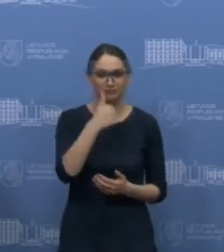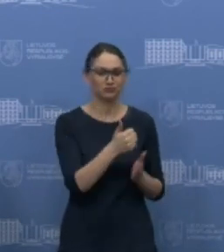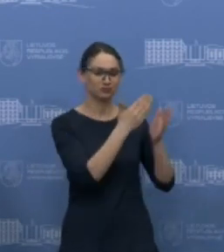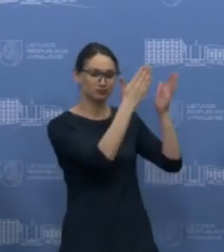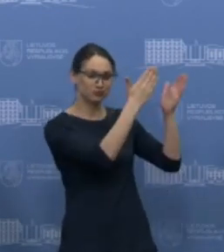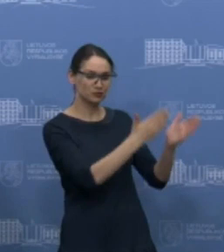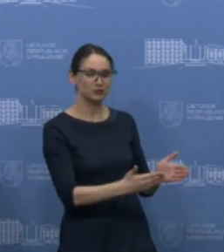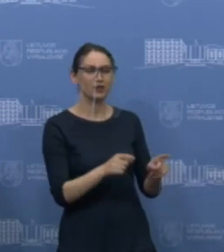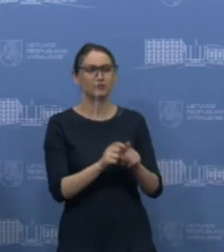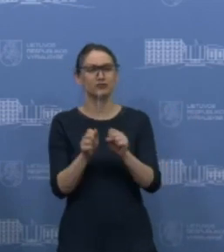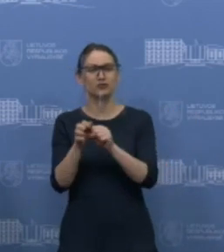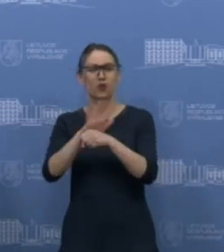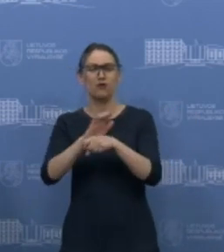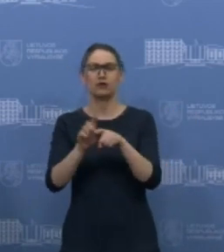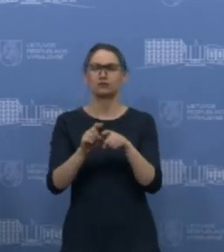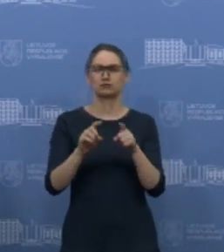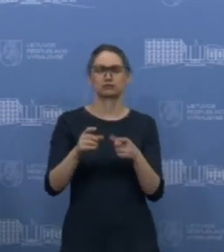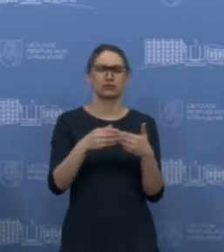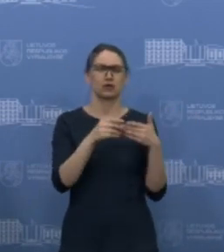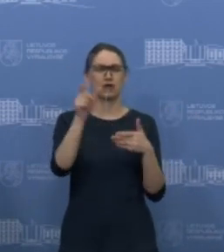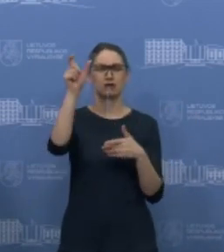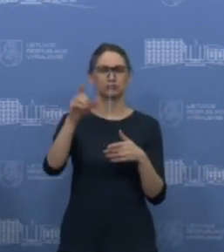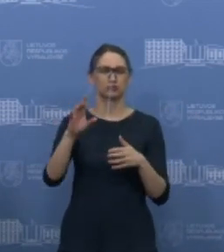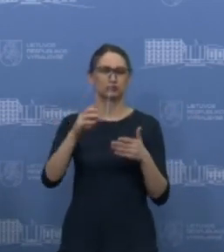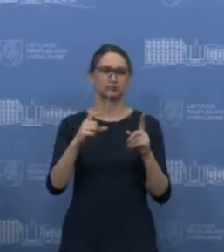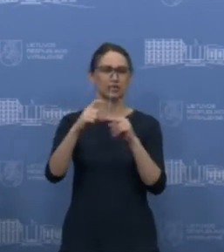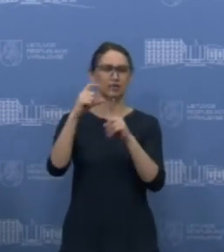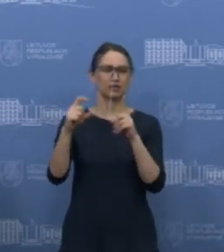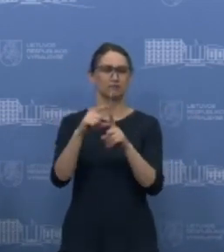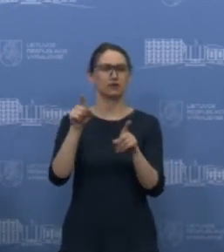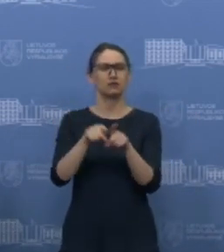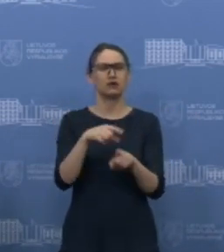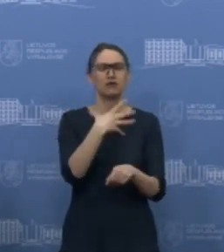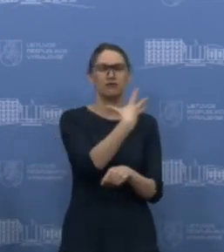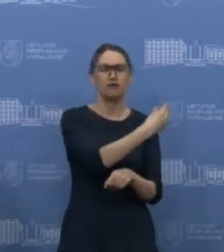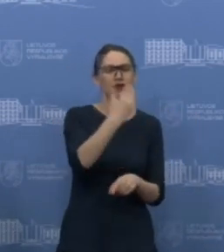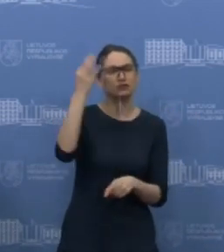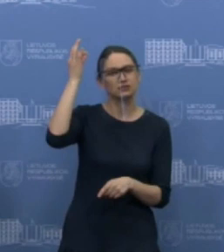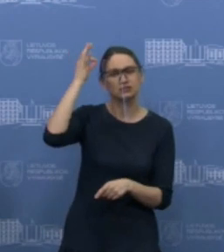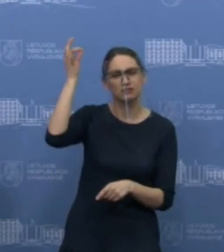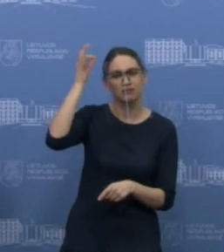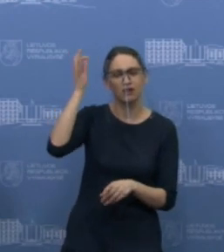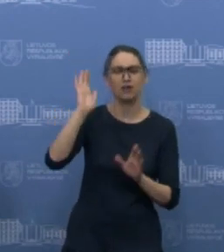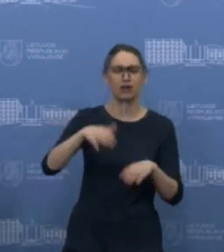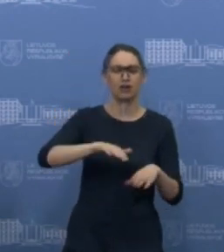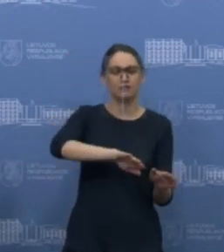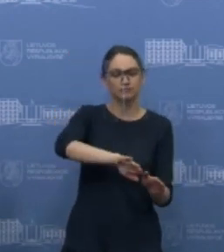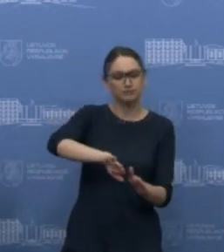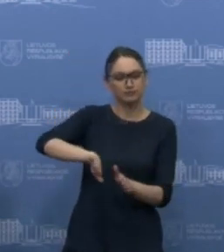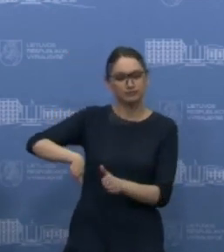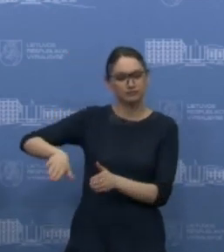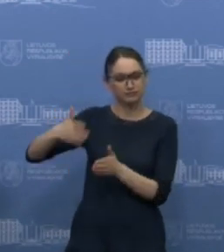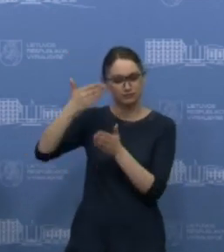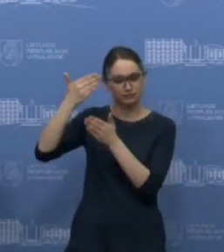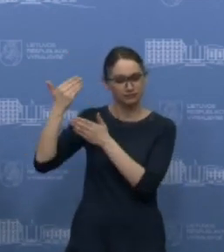tų COVID-19 herojų, kurie sugeba savo svajonę save padėti į šalį ir